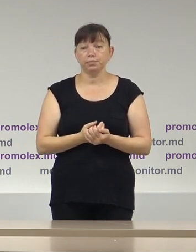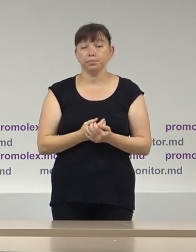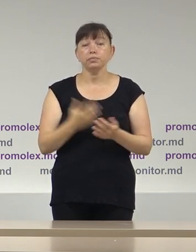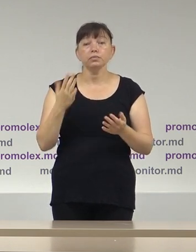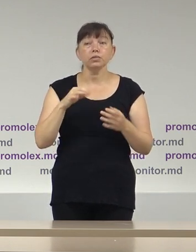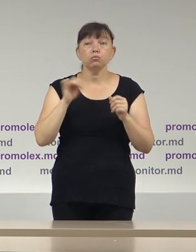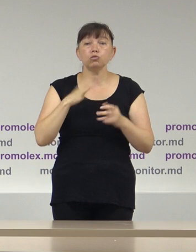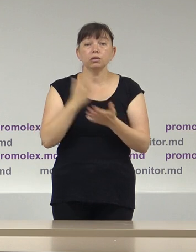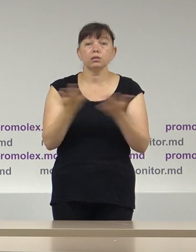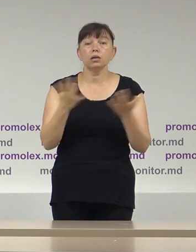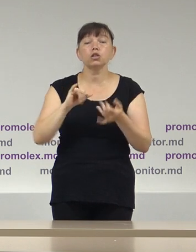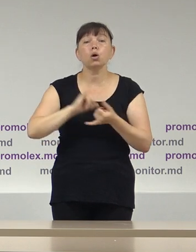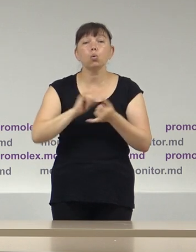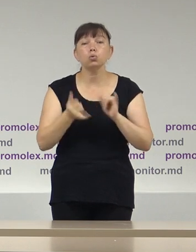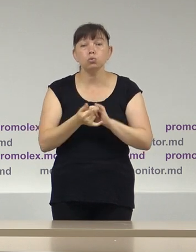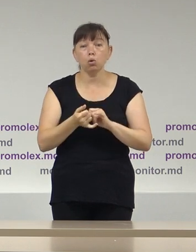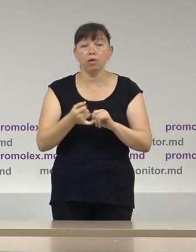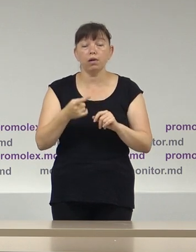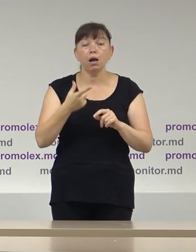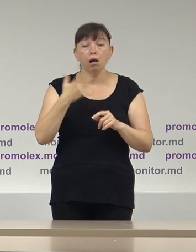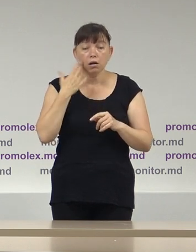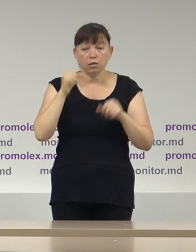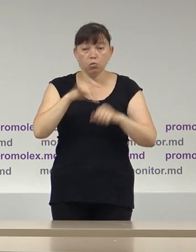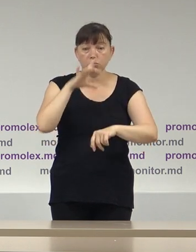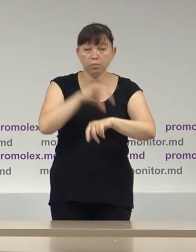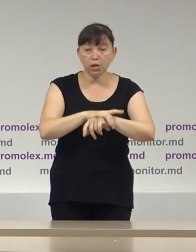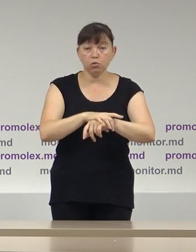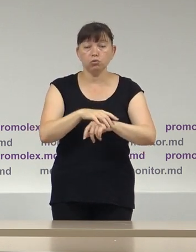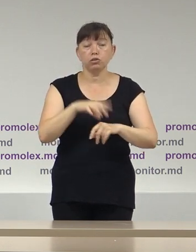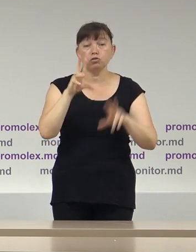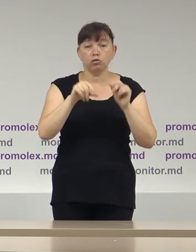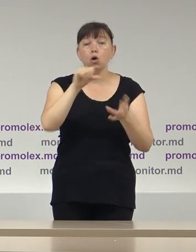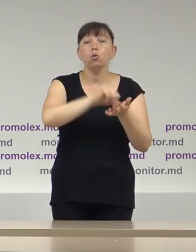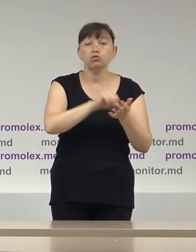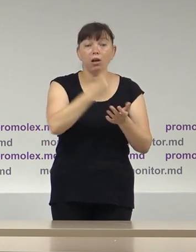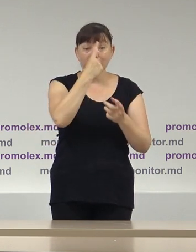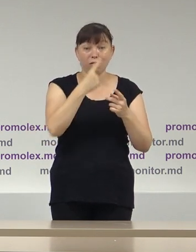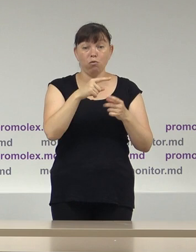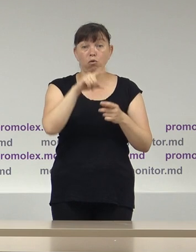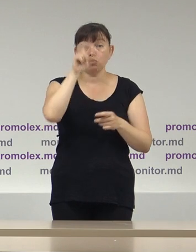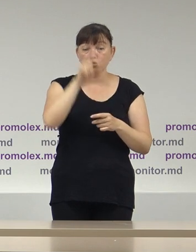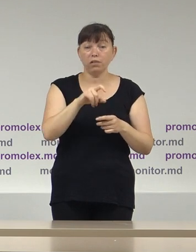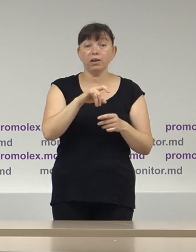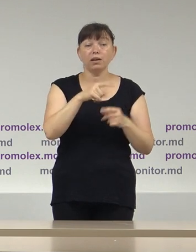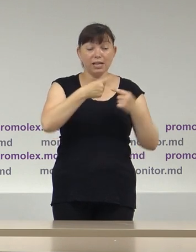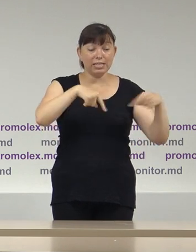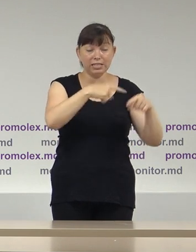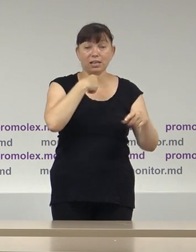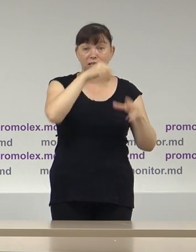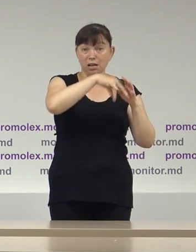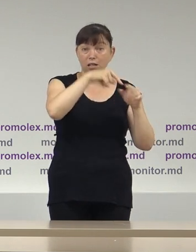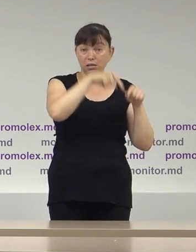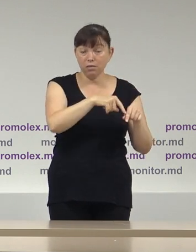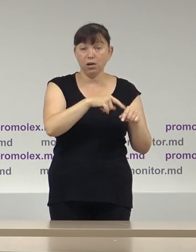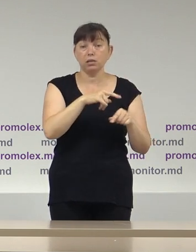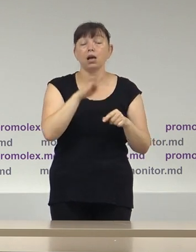condiții în care să constate eventuala implicarea unui membru al Biroului Electoral